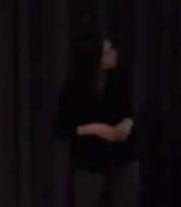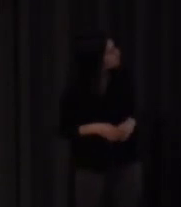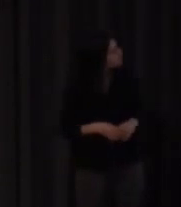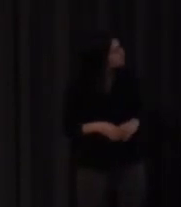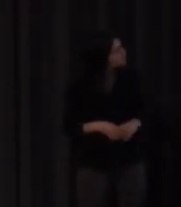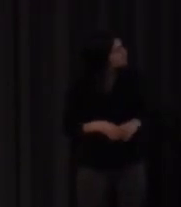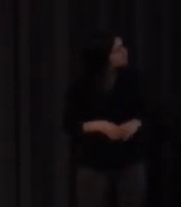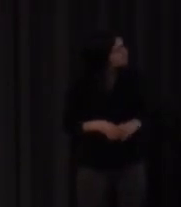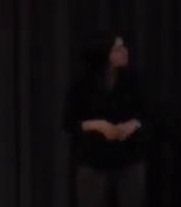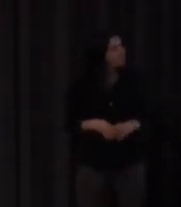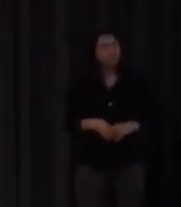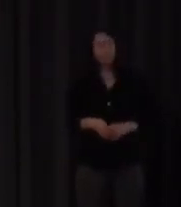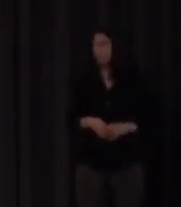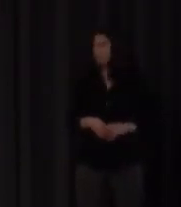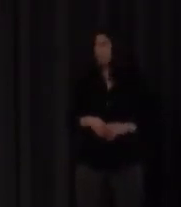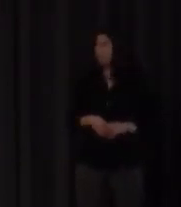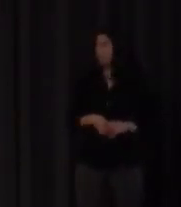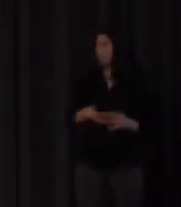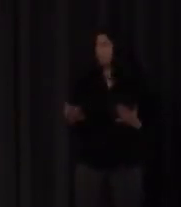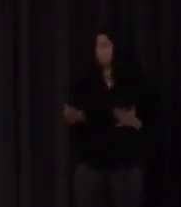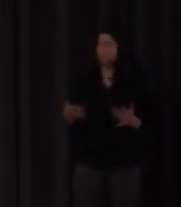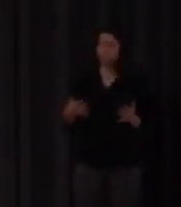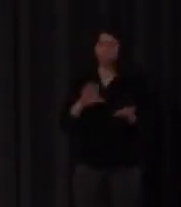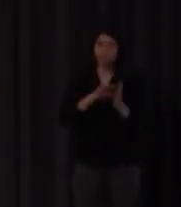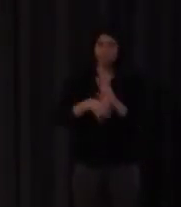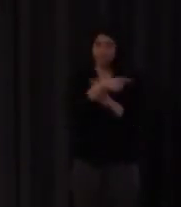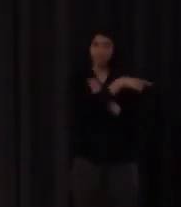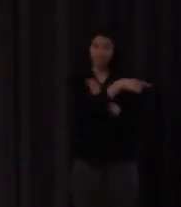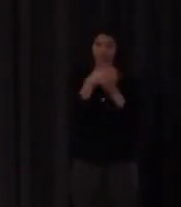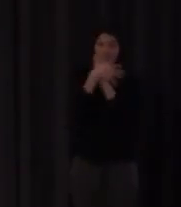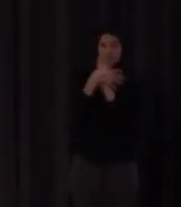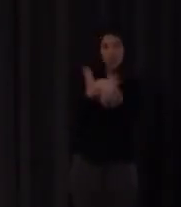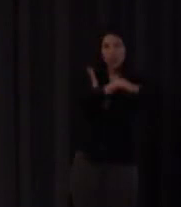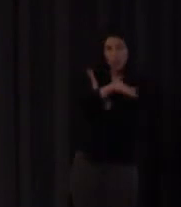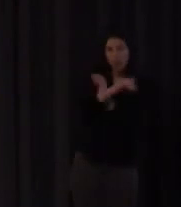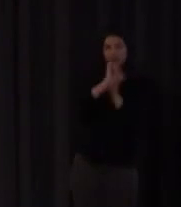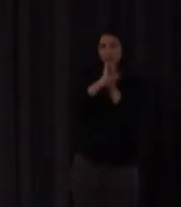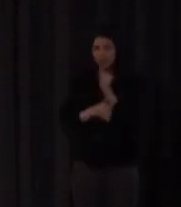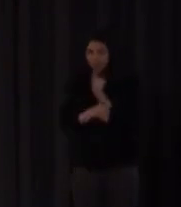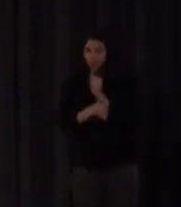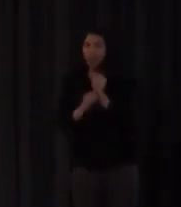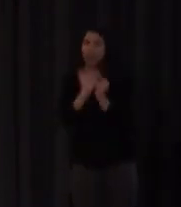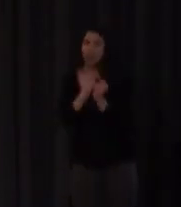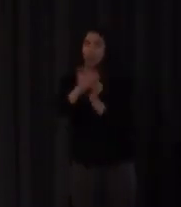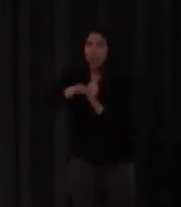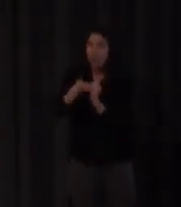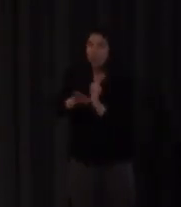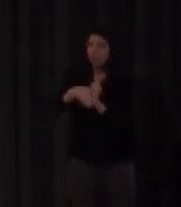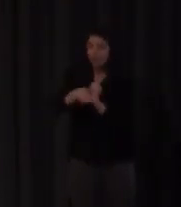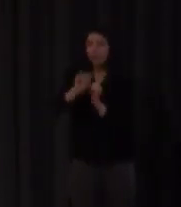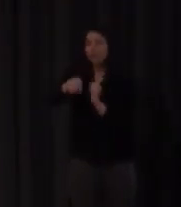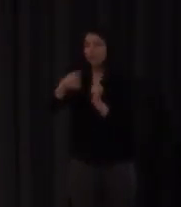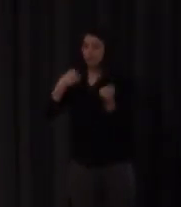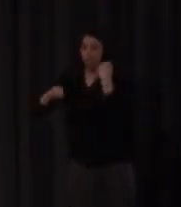los lugares van a tener que ver con este sistema las configuraciones las orientaciones y los